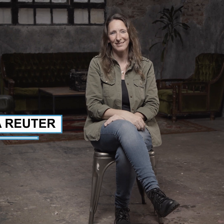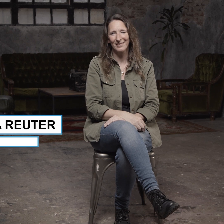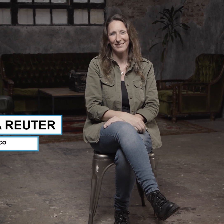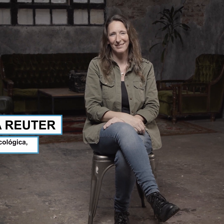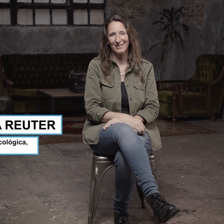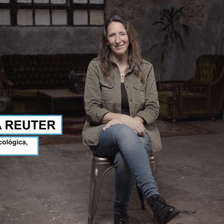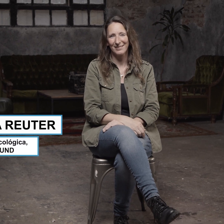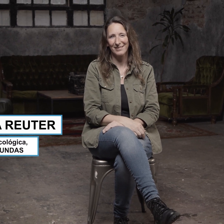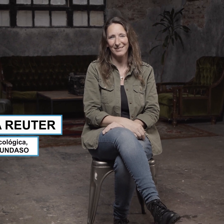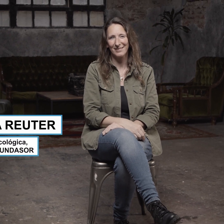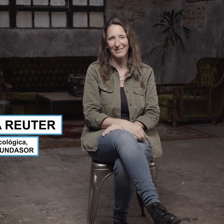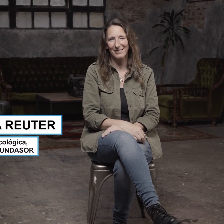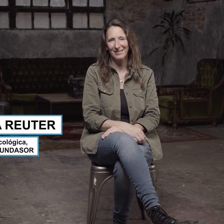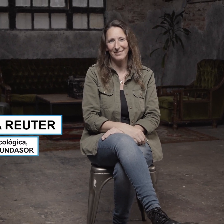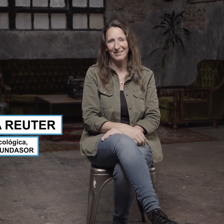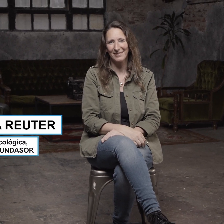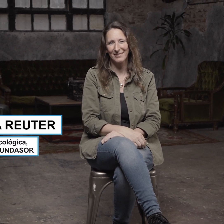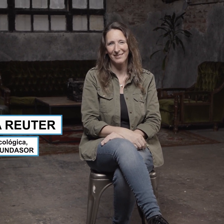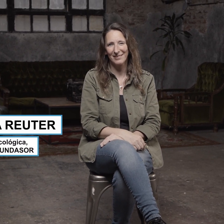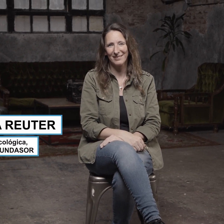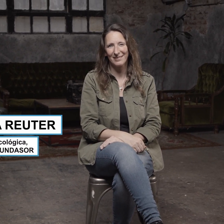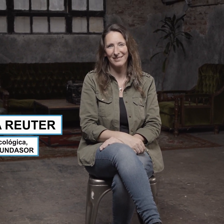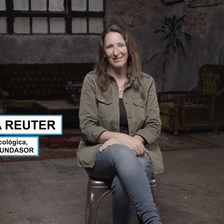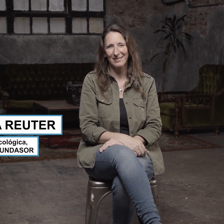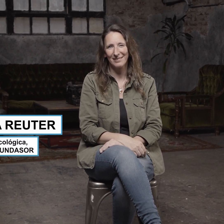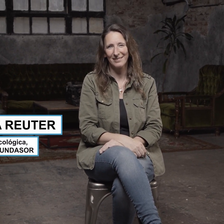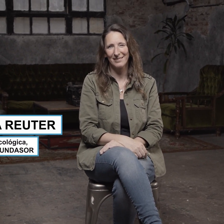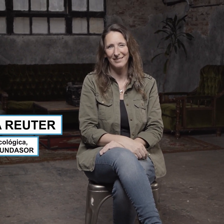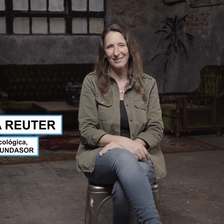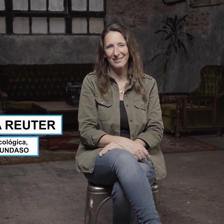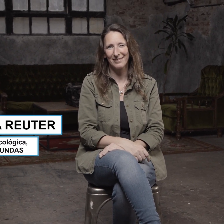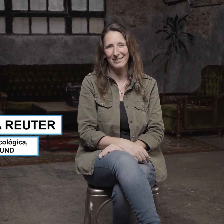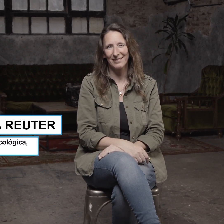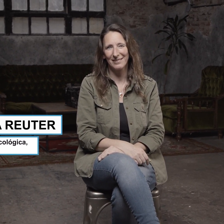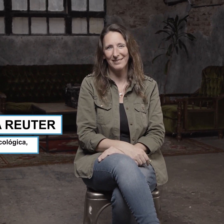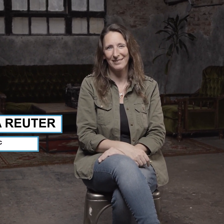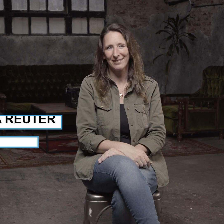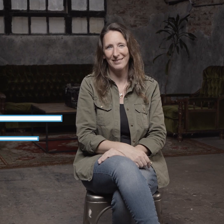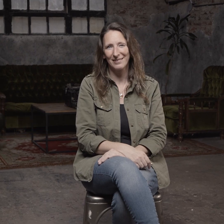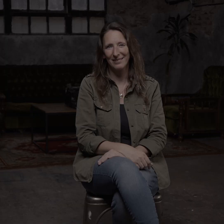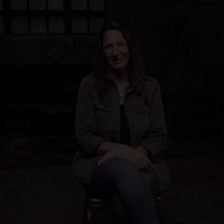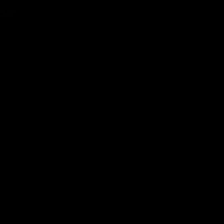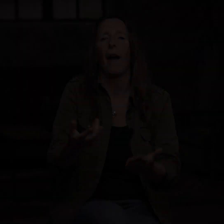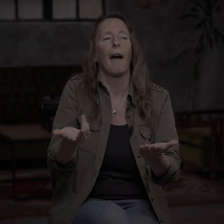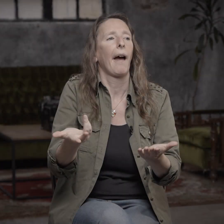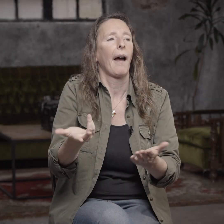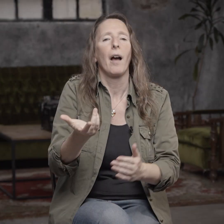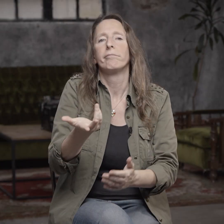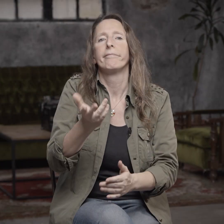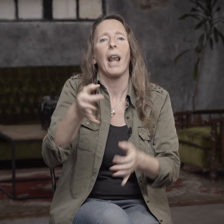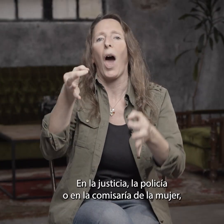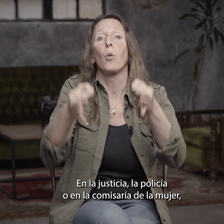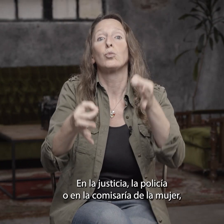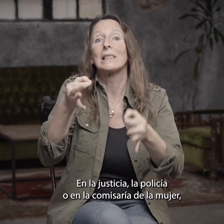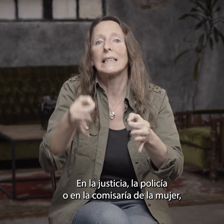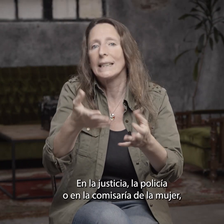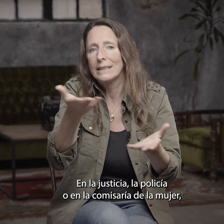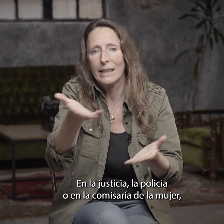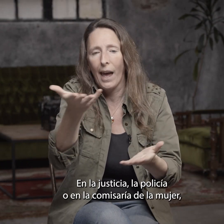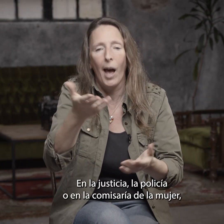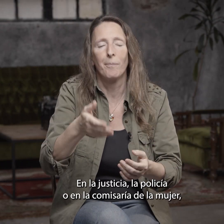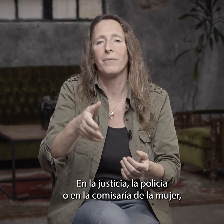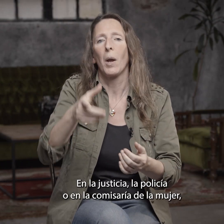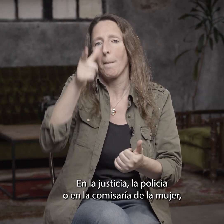Mariana Reuter, mujer de 51 años, es consultora psicológica, integrante de Fundasor. En la